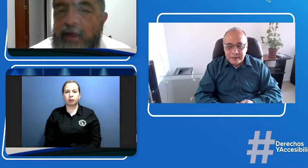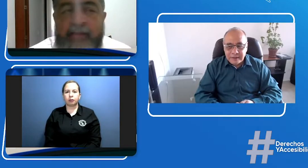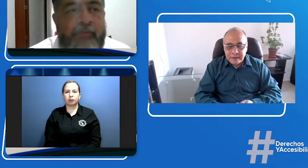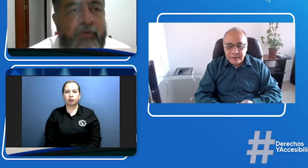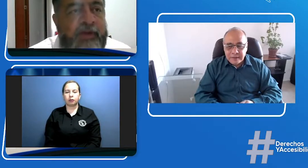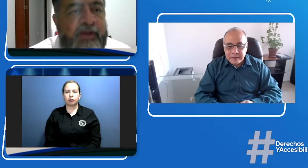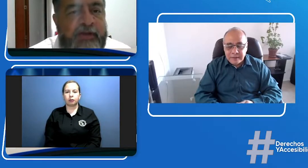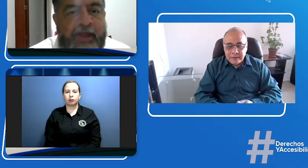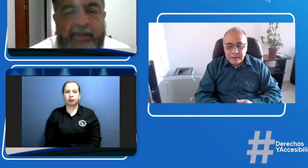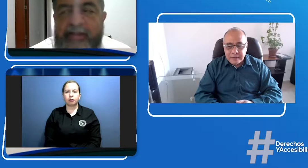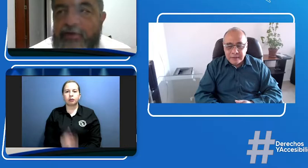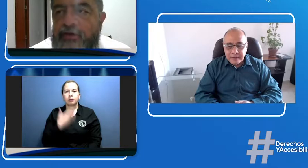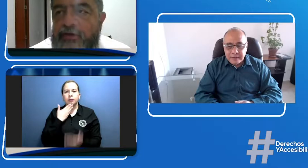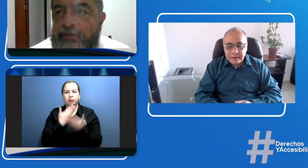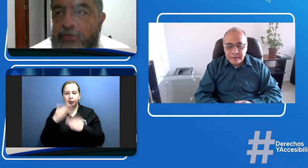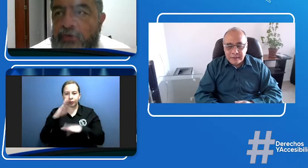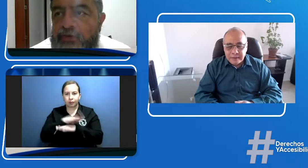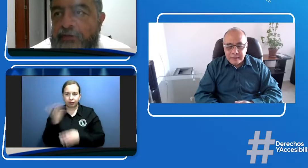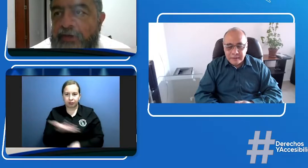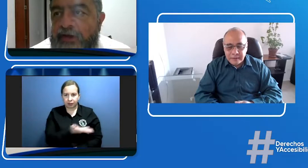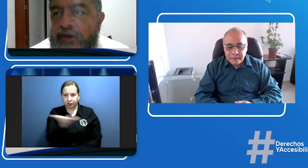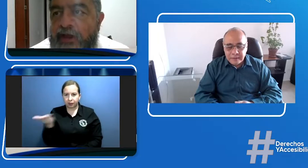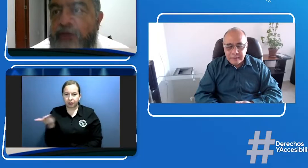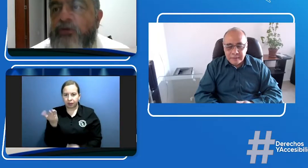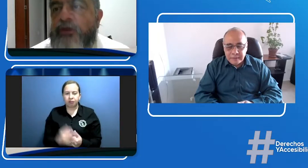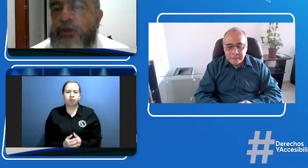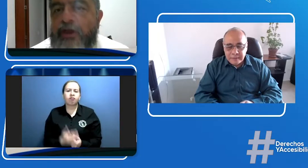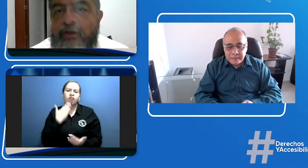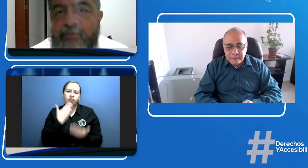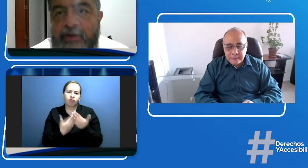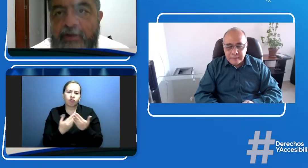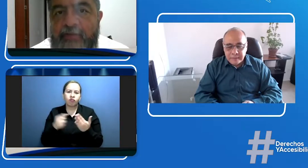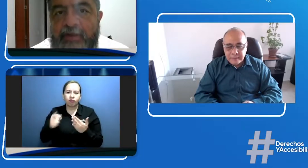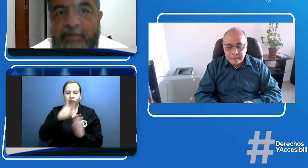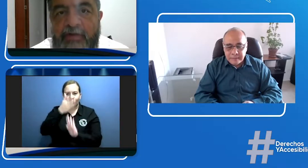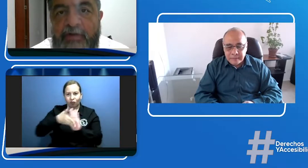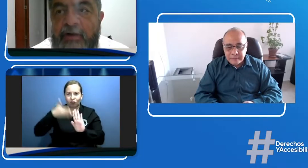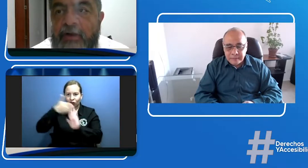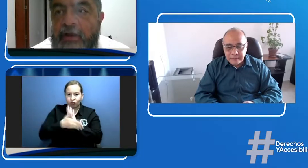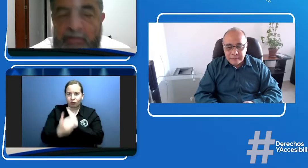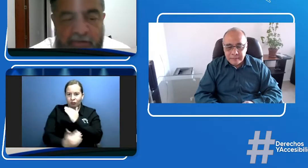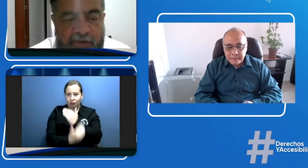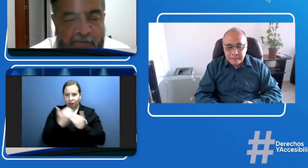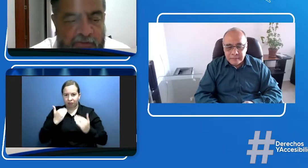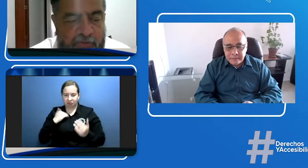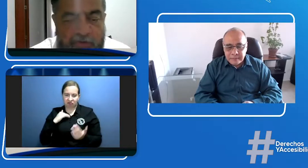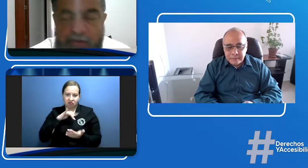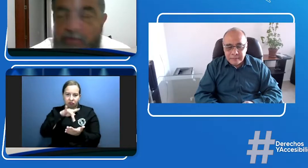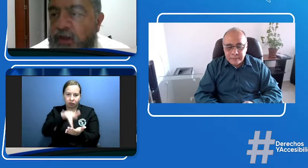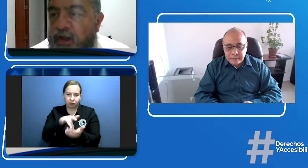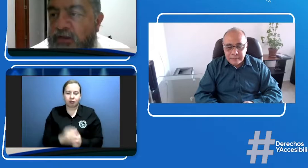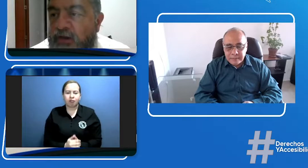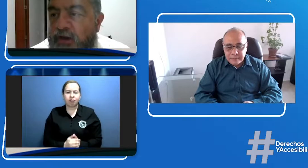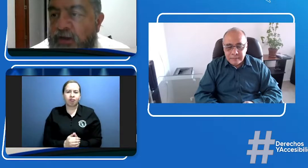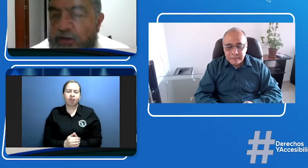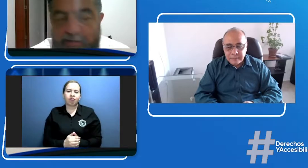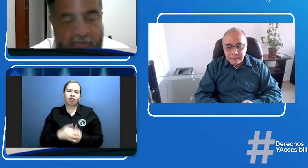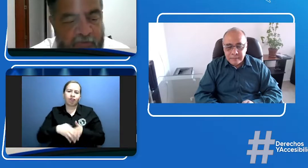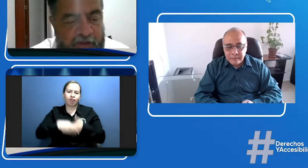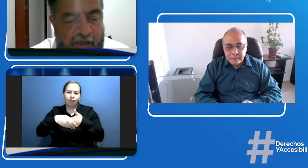Buenas tardes a todos. Muchísimas gracias a los señales por esta invitación. Un saludo muy cordial a toda la comunidad que